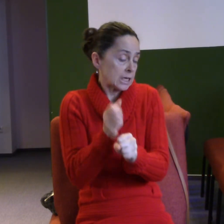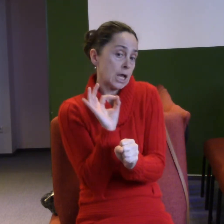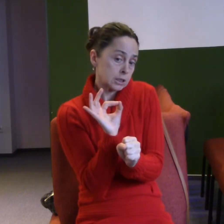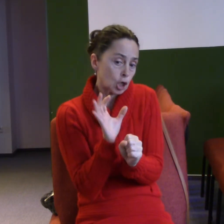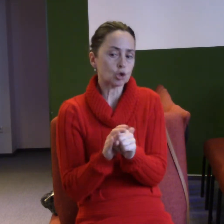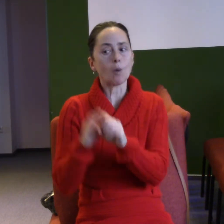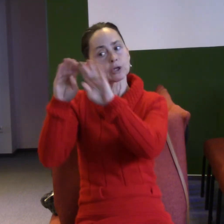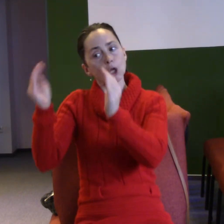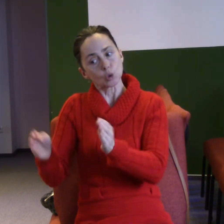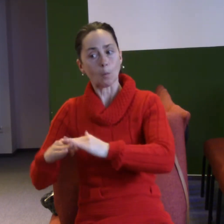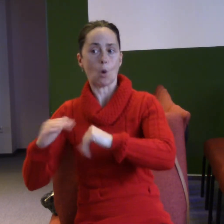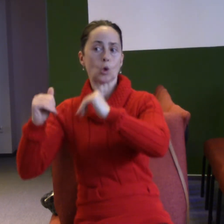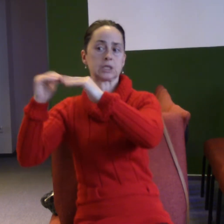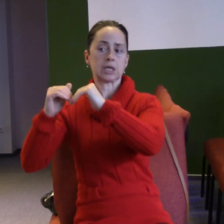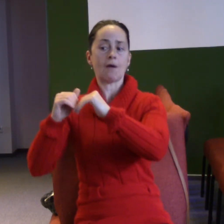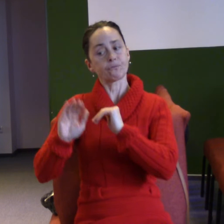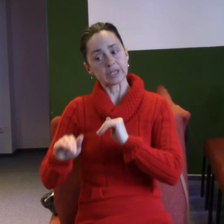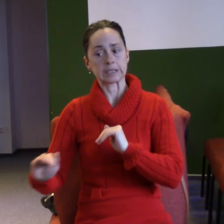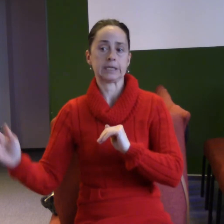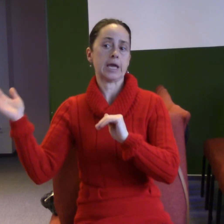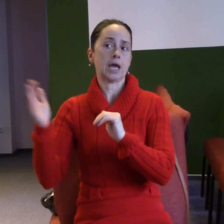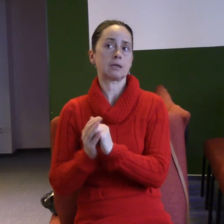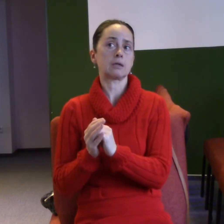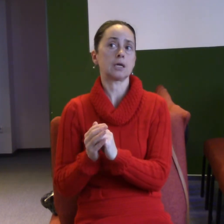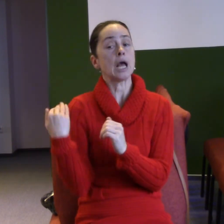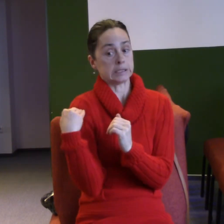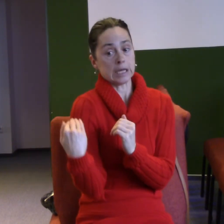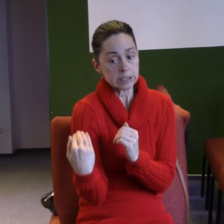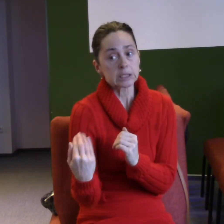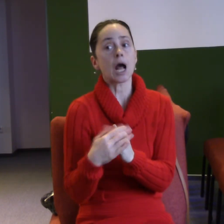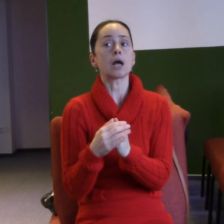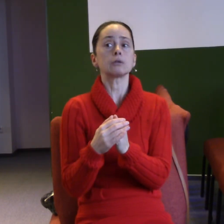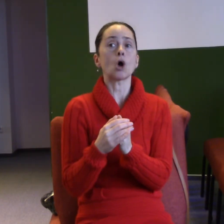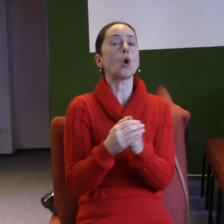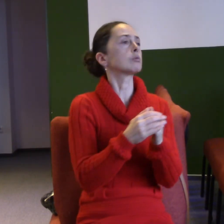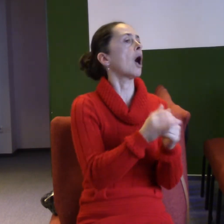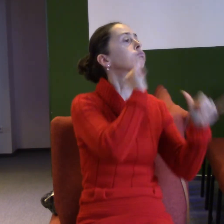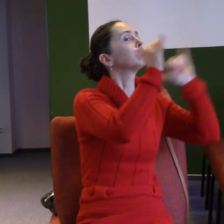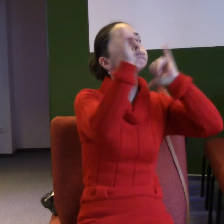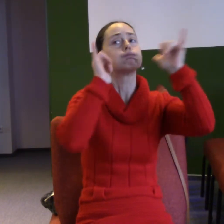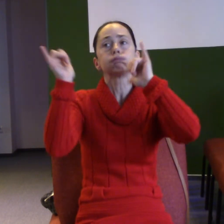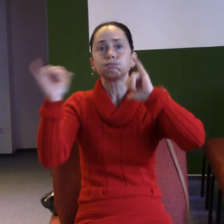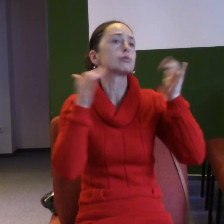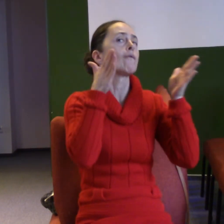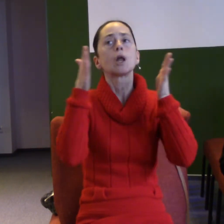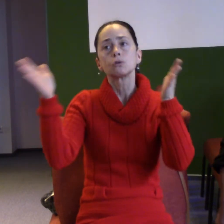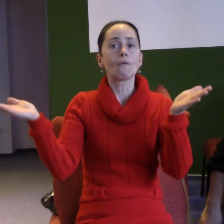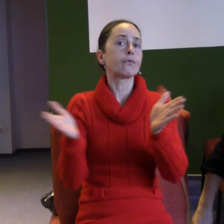domek, aby tam mohly děti být, pak spokojeně zestárnout, hodně toho pocestovat, pokud jsme cestovatelské typy, anebo toho hodně